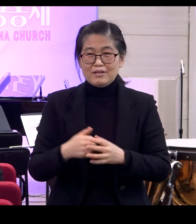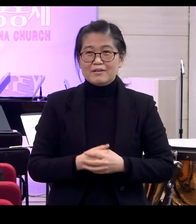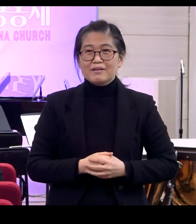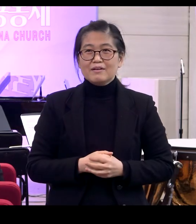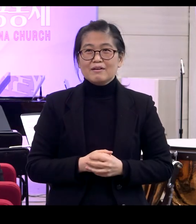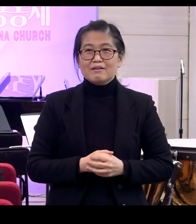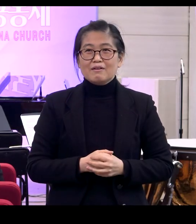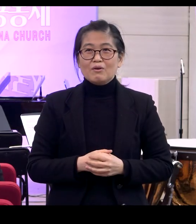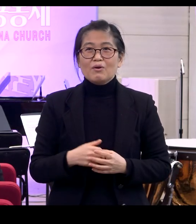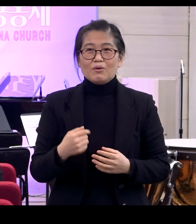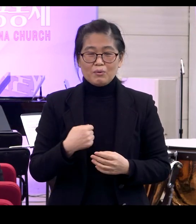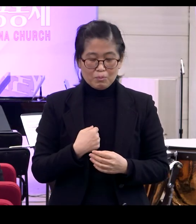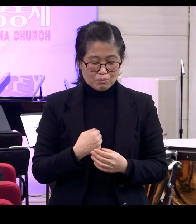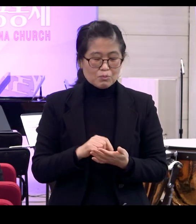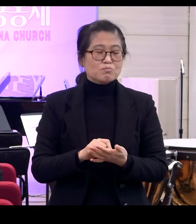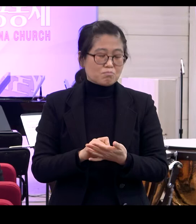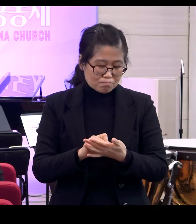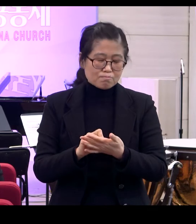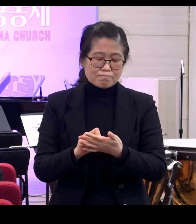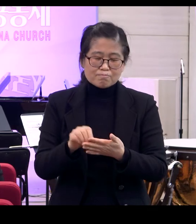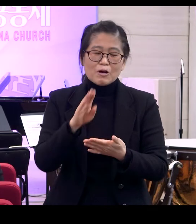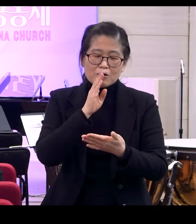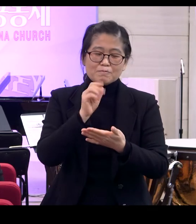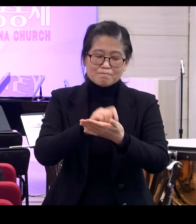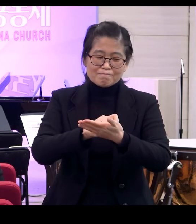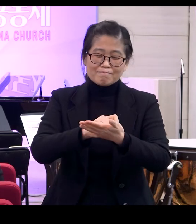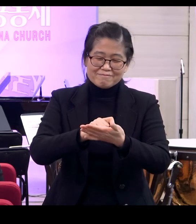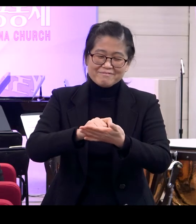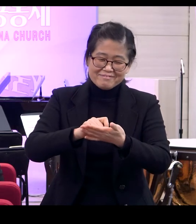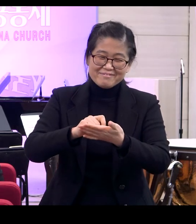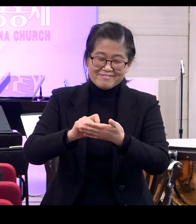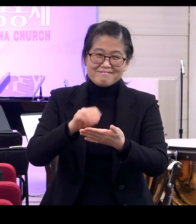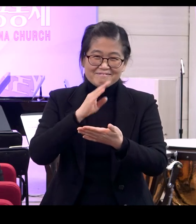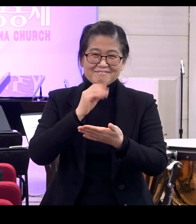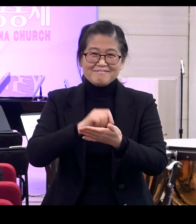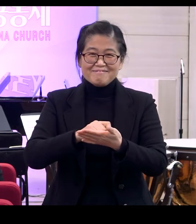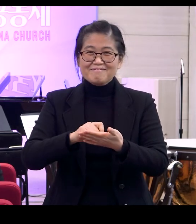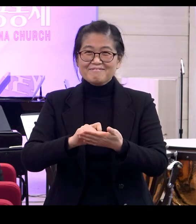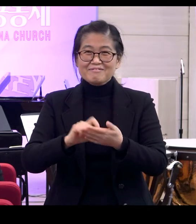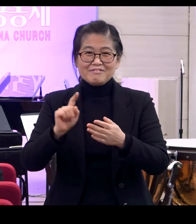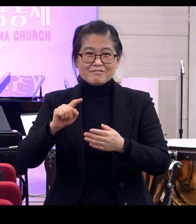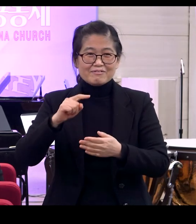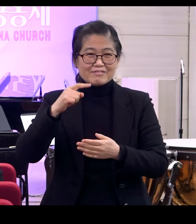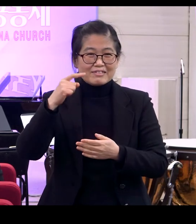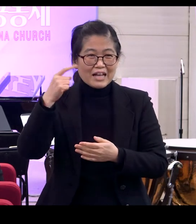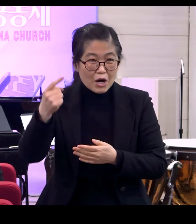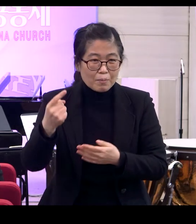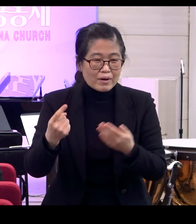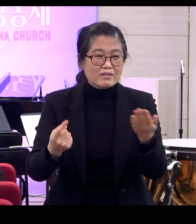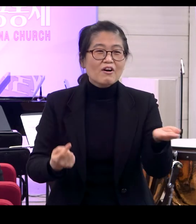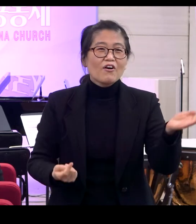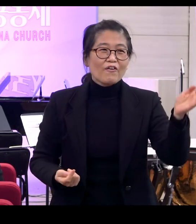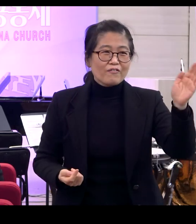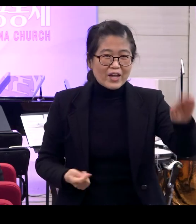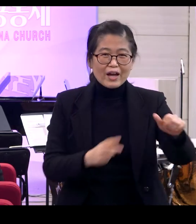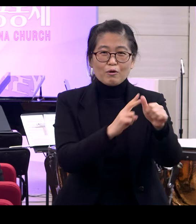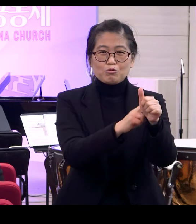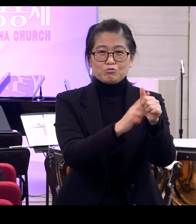그럴 때 제가 아 그럼 그렇지 당연하지 하면서 노트 필기를 하는데 그 다음에 어떻게 들려오냐면 그런데 그거는